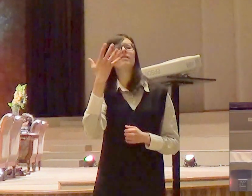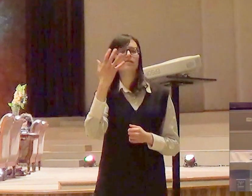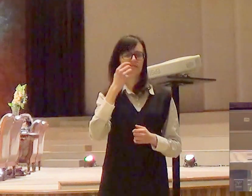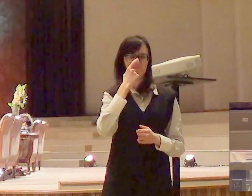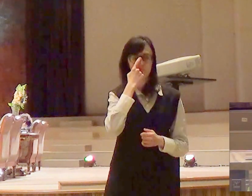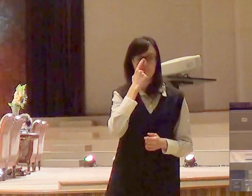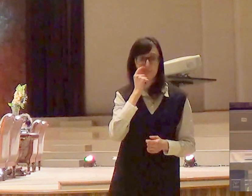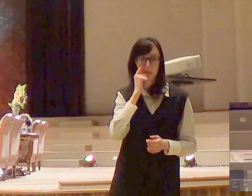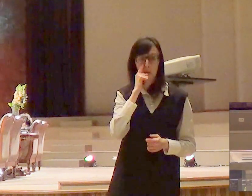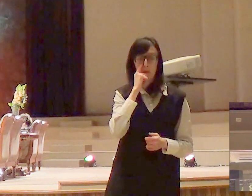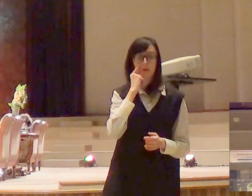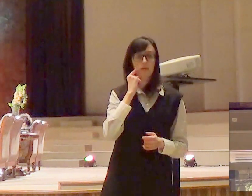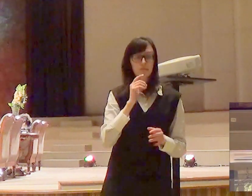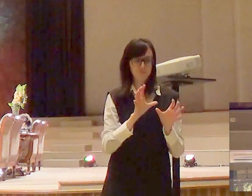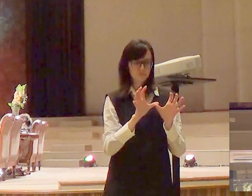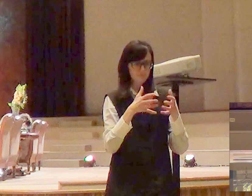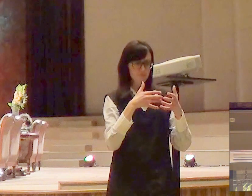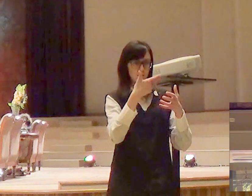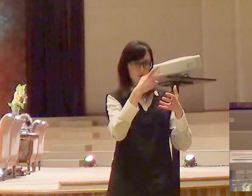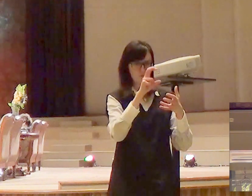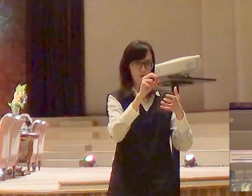nenhuma assembleia vai ser maior que Deus.